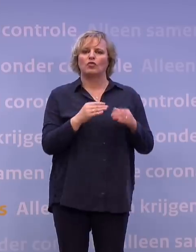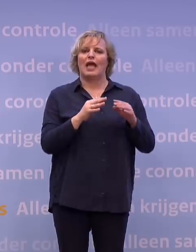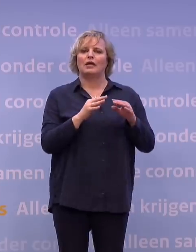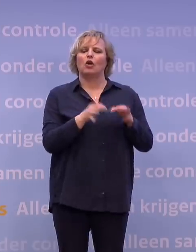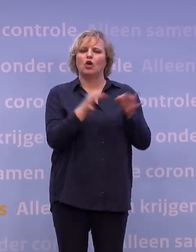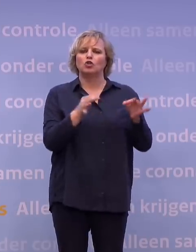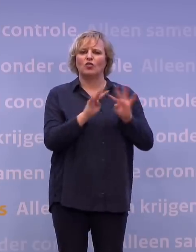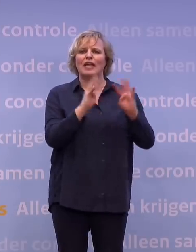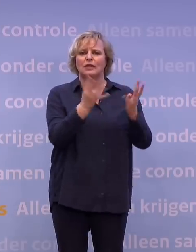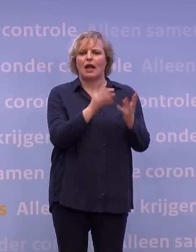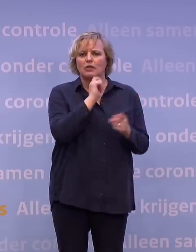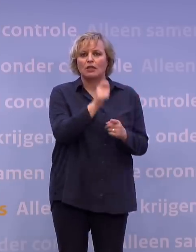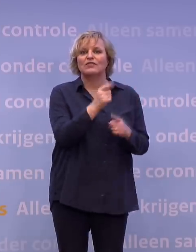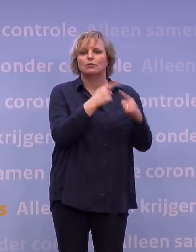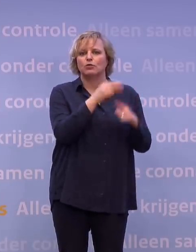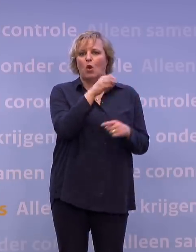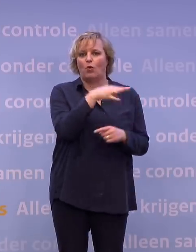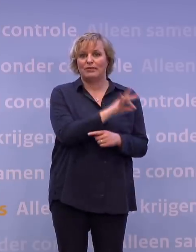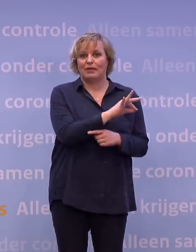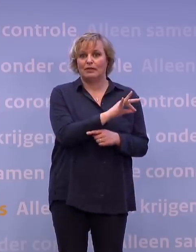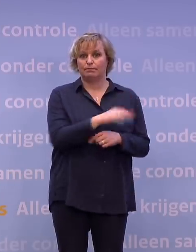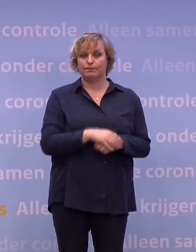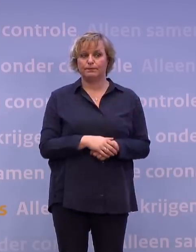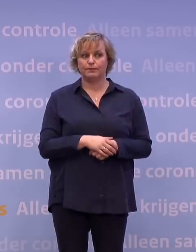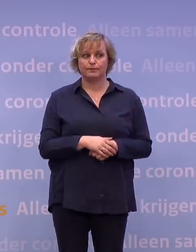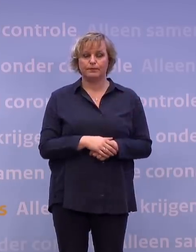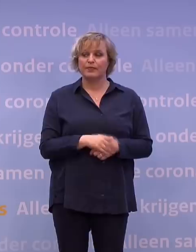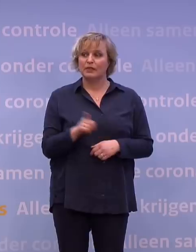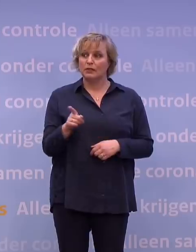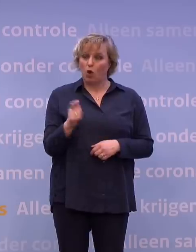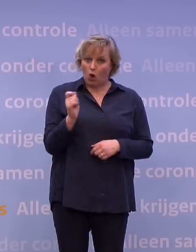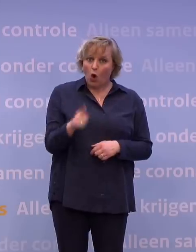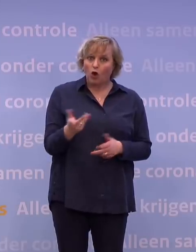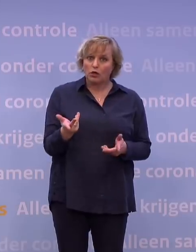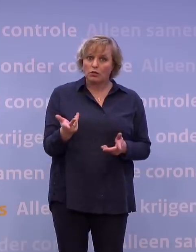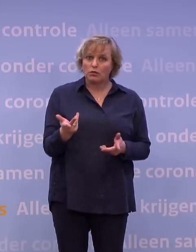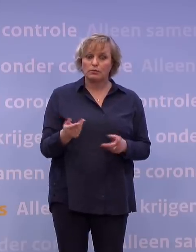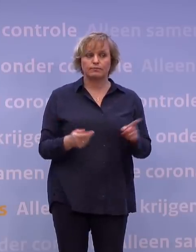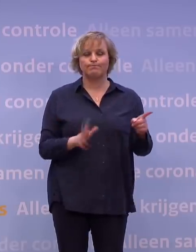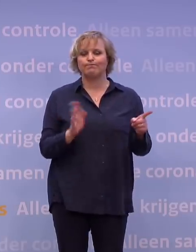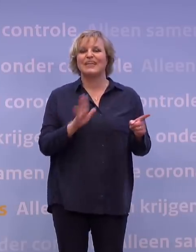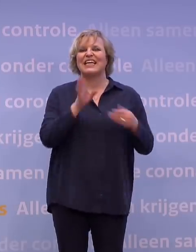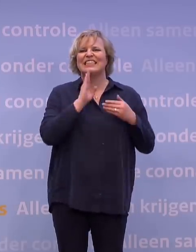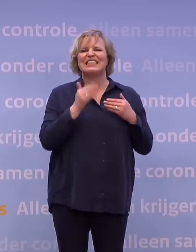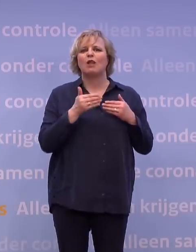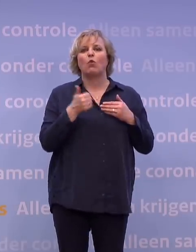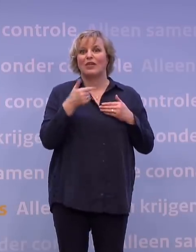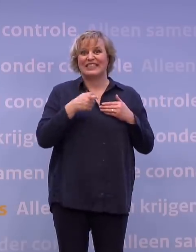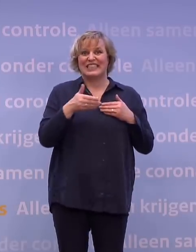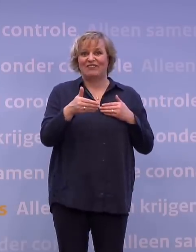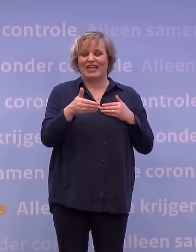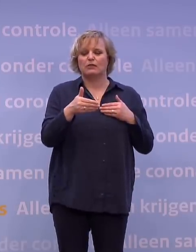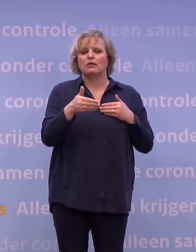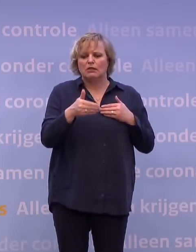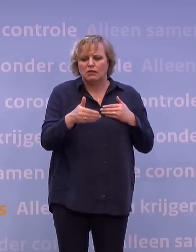met het OMT. Dus u vindt niet dat u daarmee een gok neemt? Nee. Dat zou ik wel doen als ik buiten die zes weken zou gaan. Dat zou ik wel doen als ik